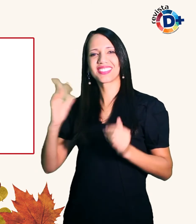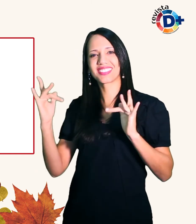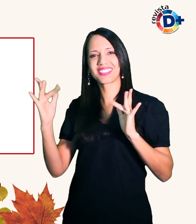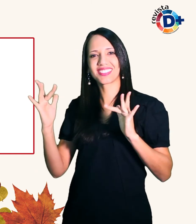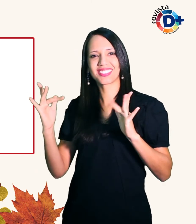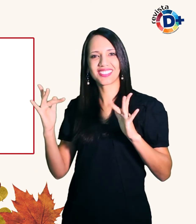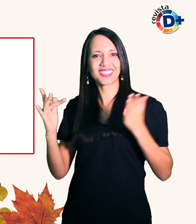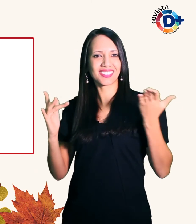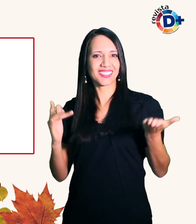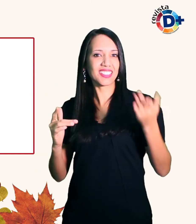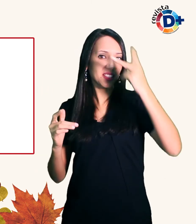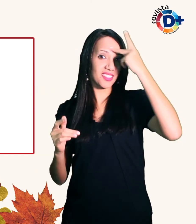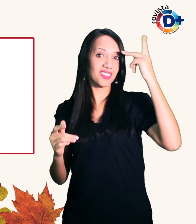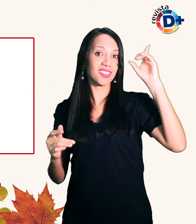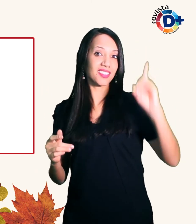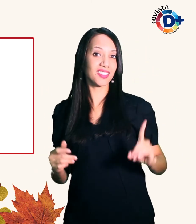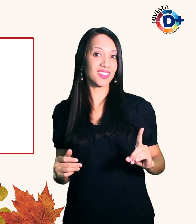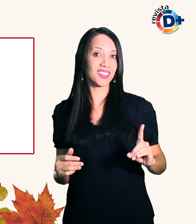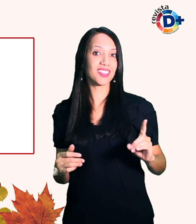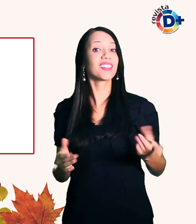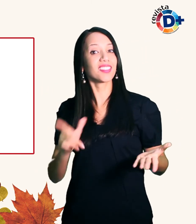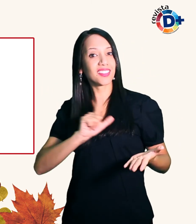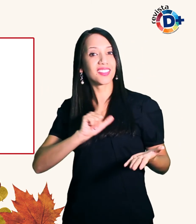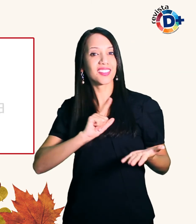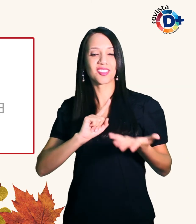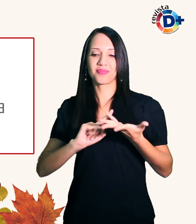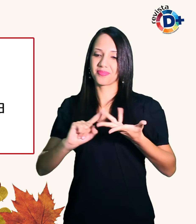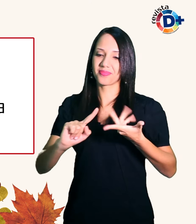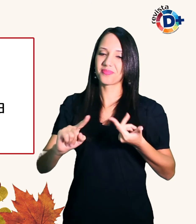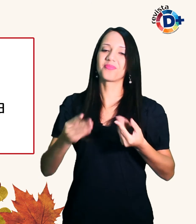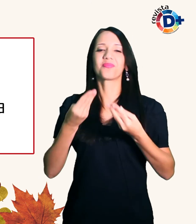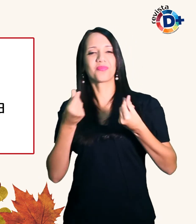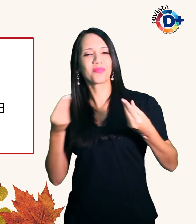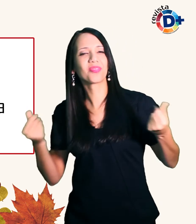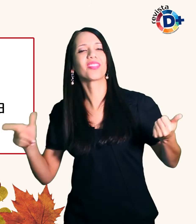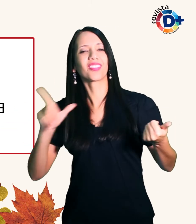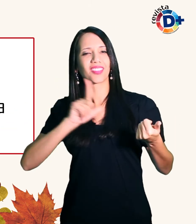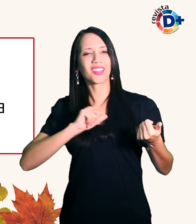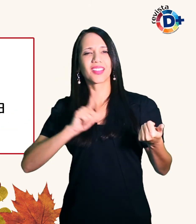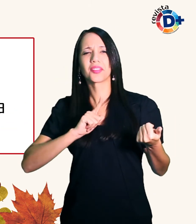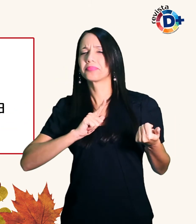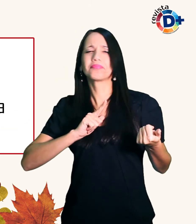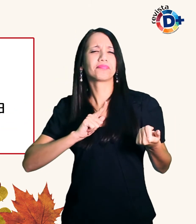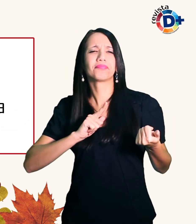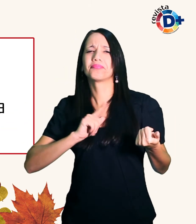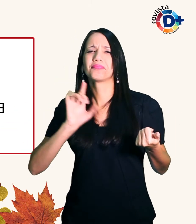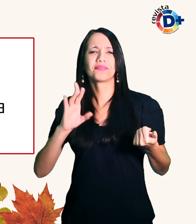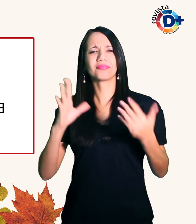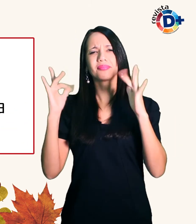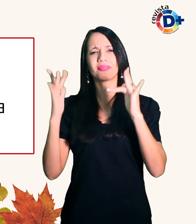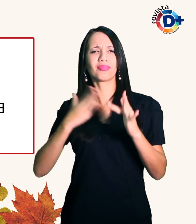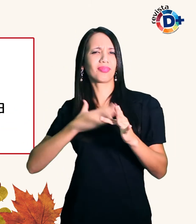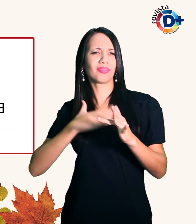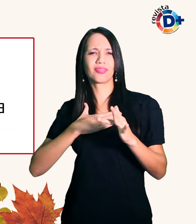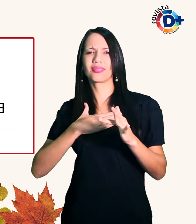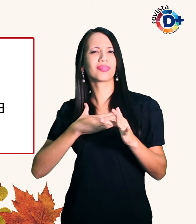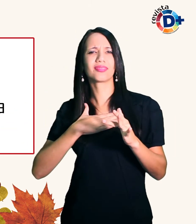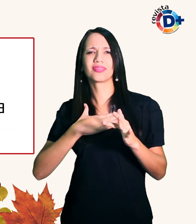deficiente Ele tem todas essas qualidades mas não por namorar comigo Somos como qualquer